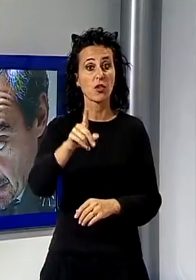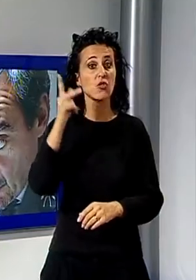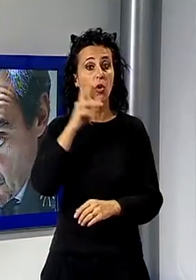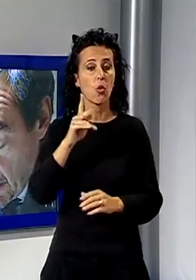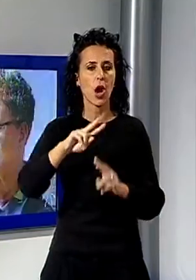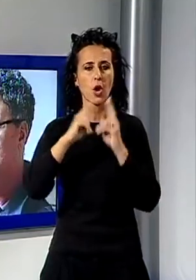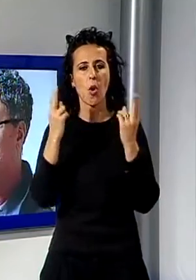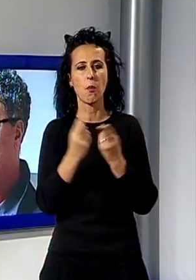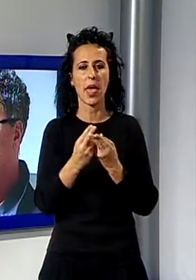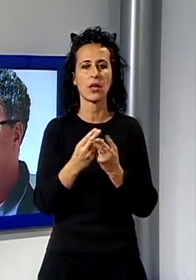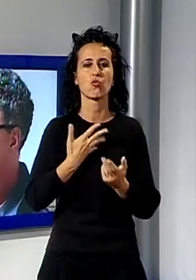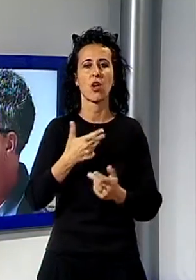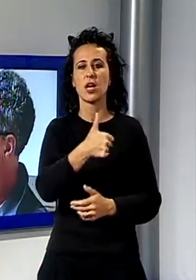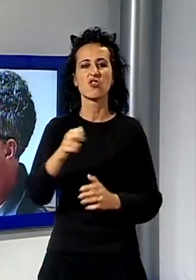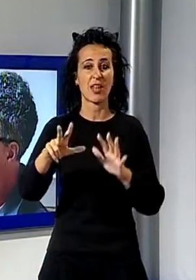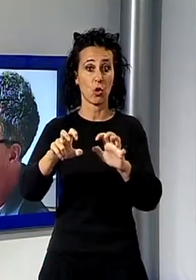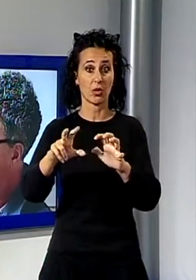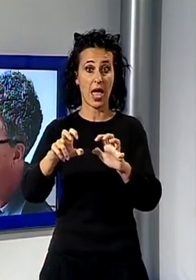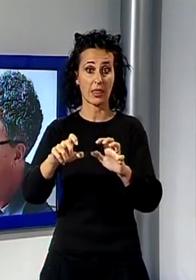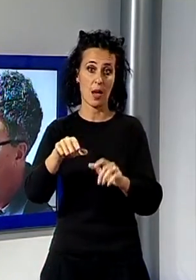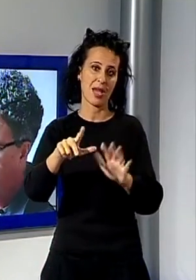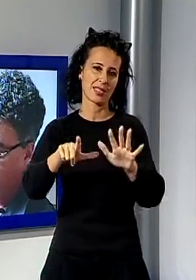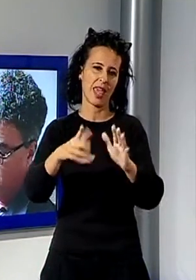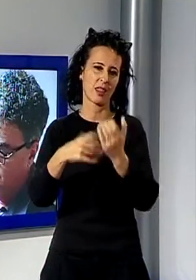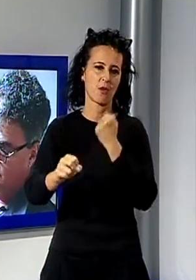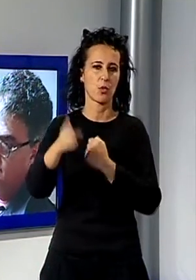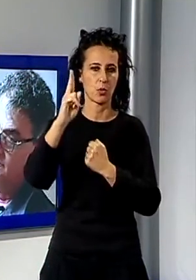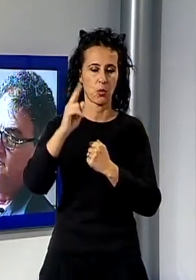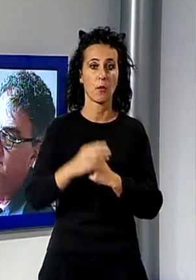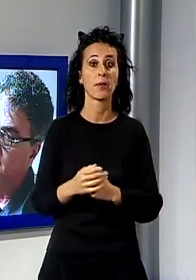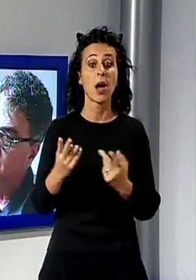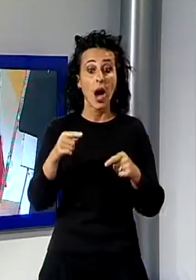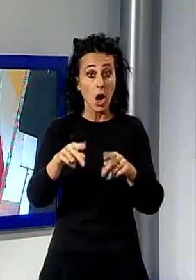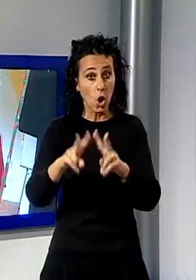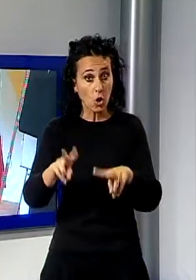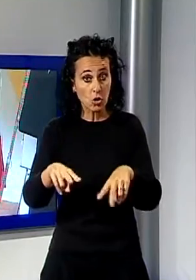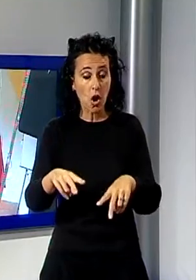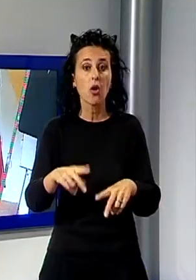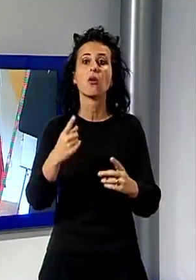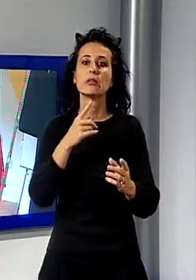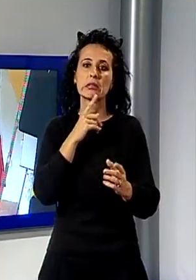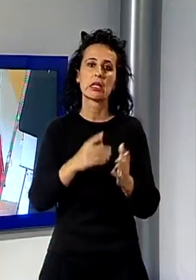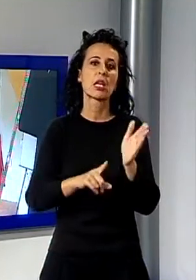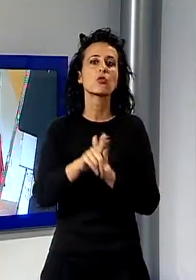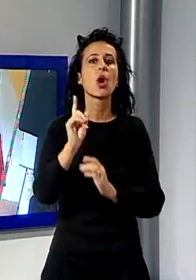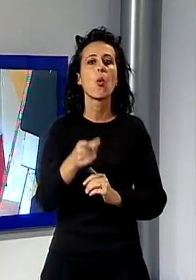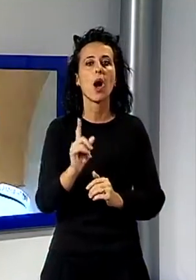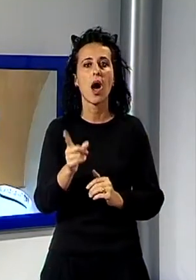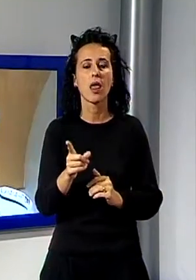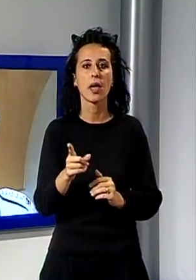emerso è stata la quasi totale nottemperanza della normativa, dovuta in genere alla scarsa conoscenza della legge. La maggior